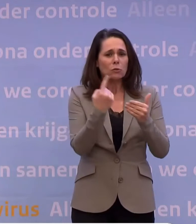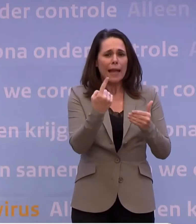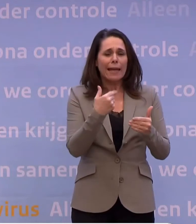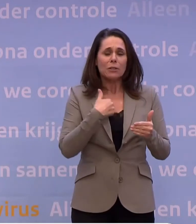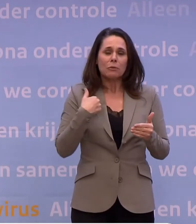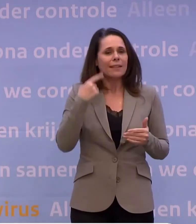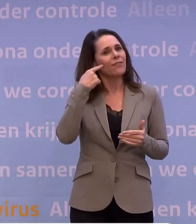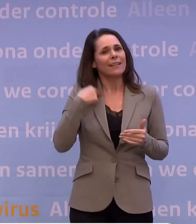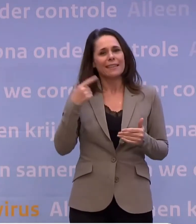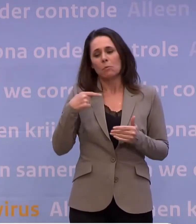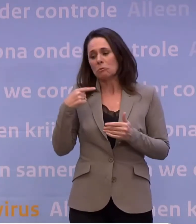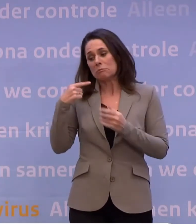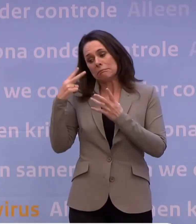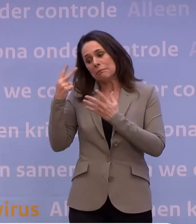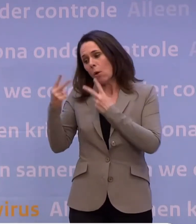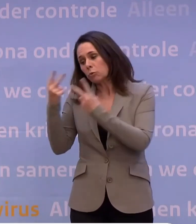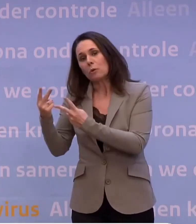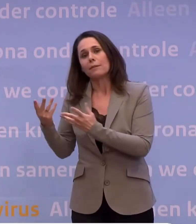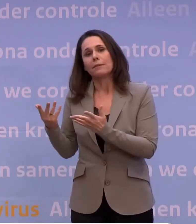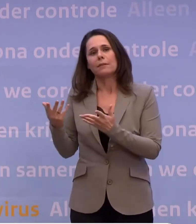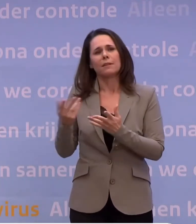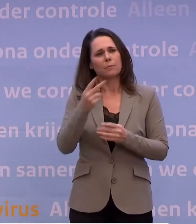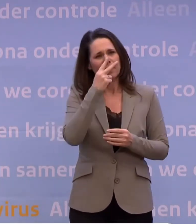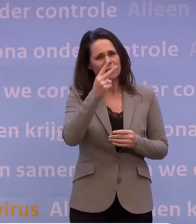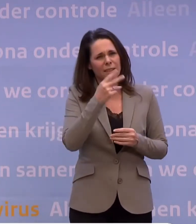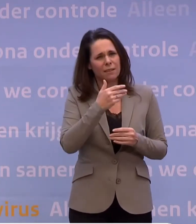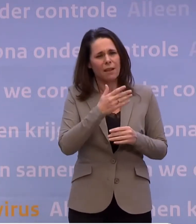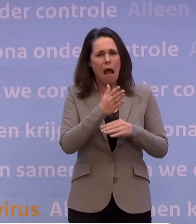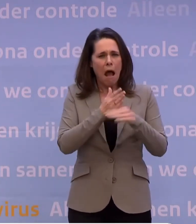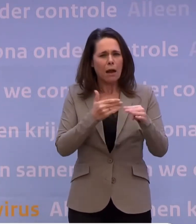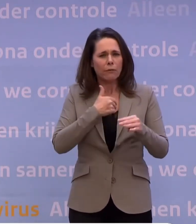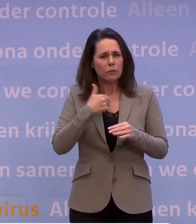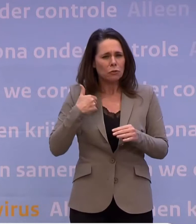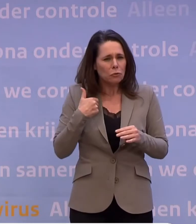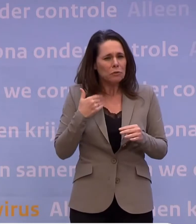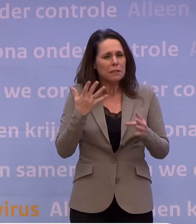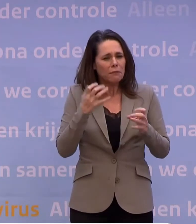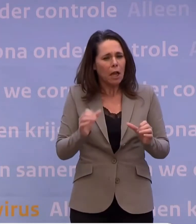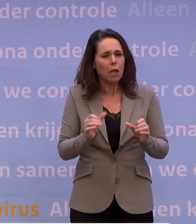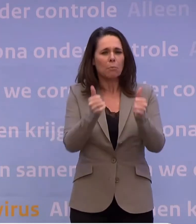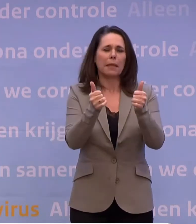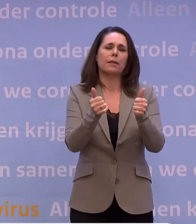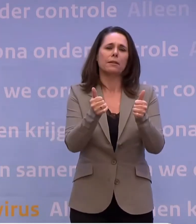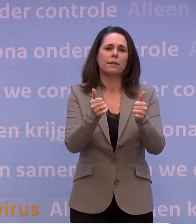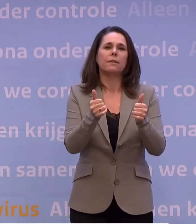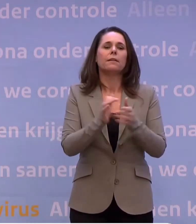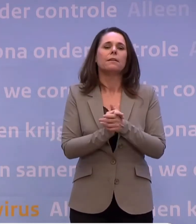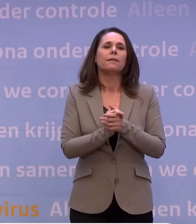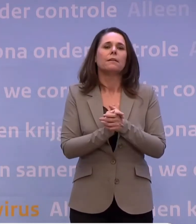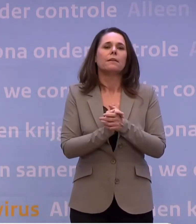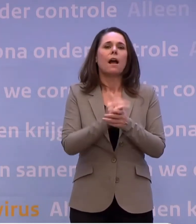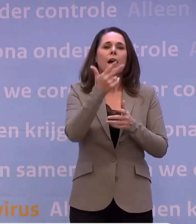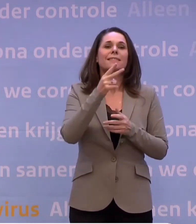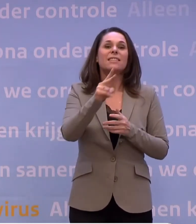nakijken voor ze. Maar ik heb het gezien dat ze ook vanaf half juni weer willen beginnen. Wij gaan in de week voor 28 april